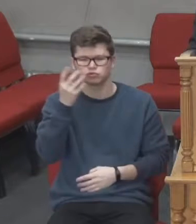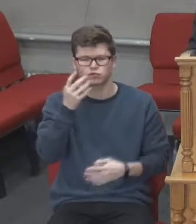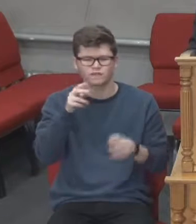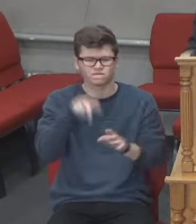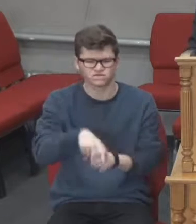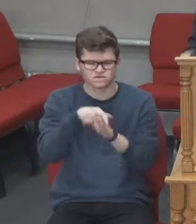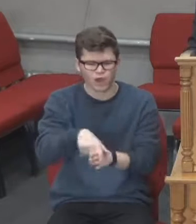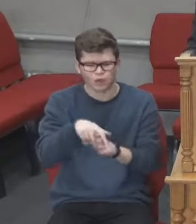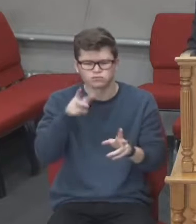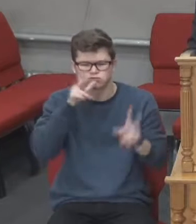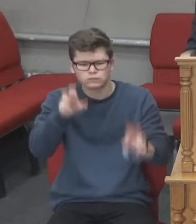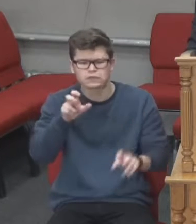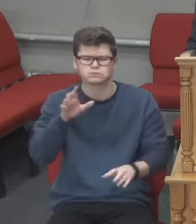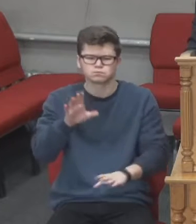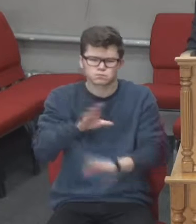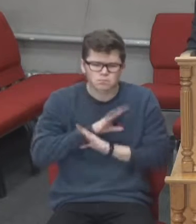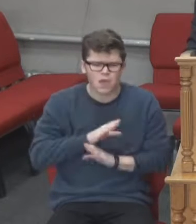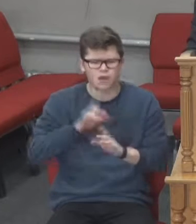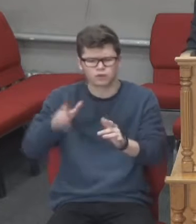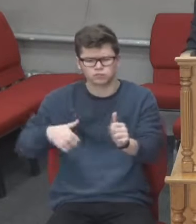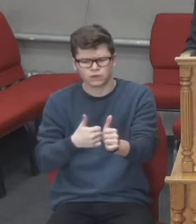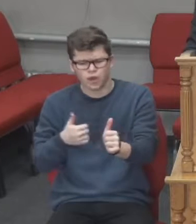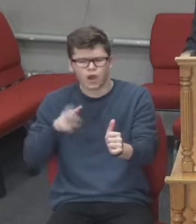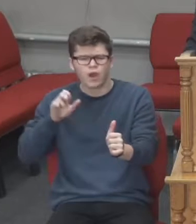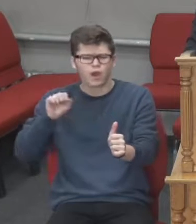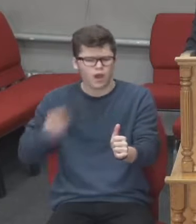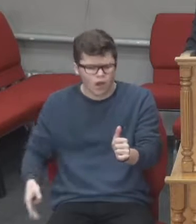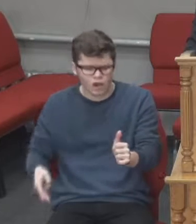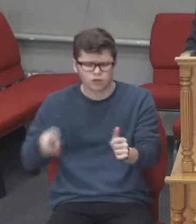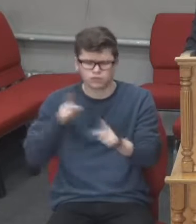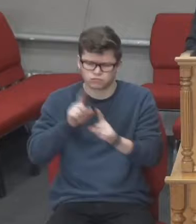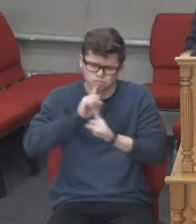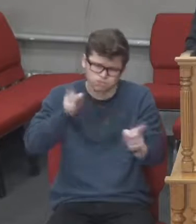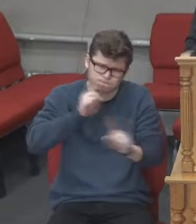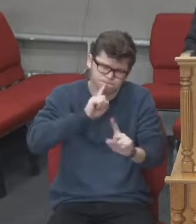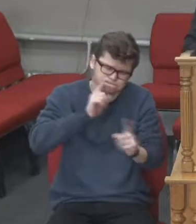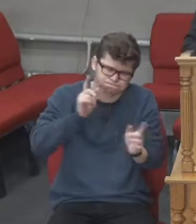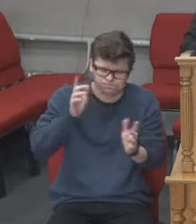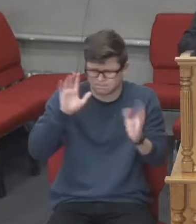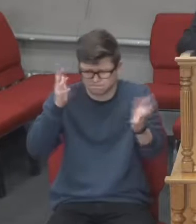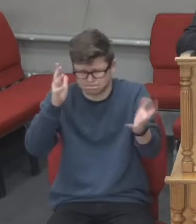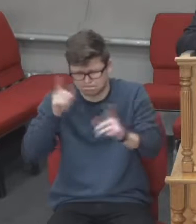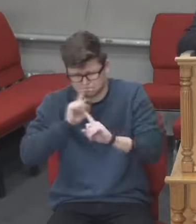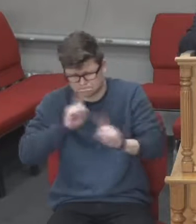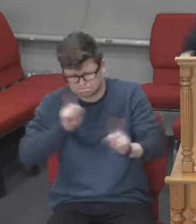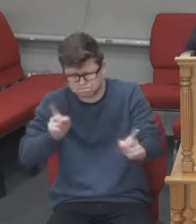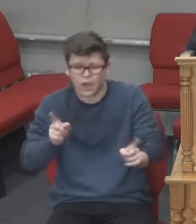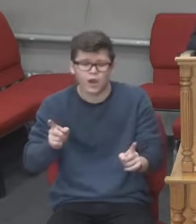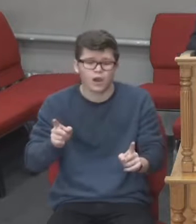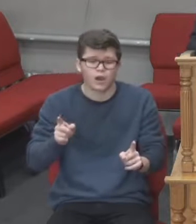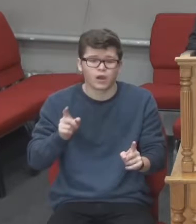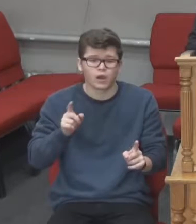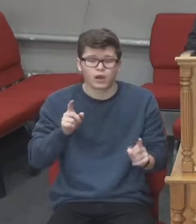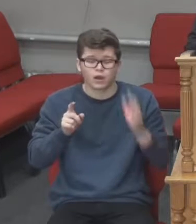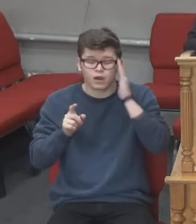увагу. Ім'я йому смерть, за ним ад йде. І там надзвичайні такі події відбуваються, де люди